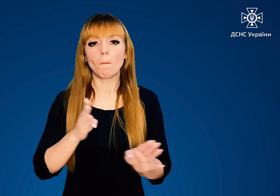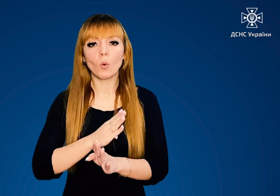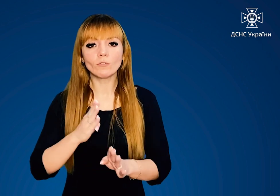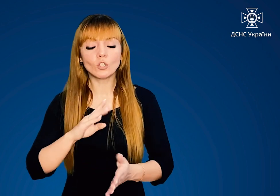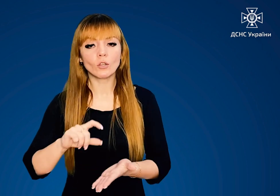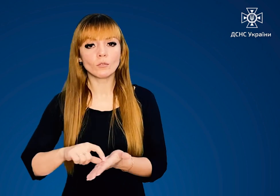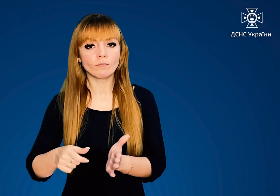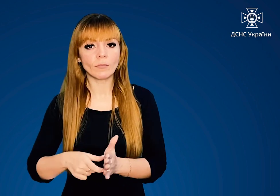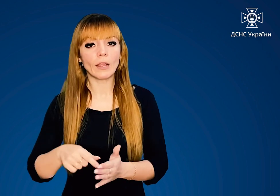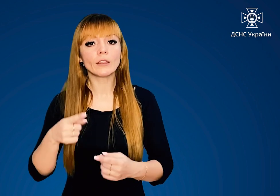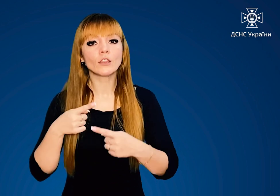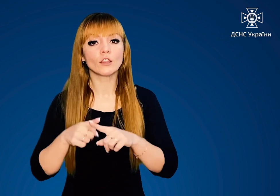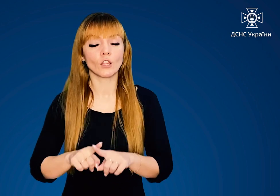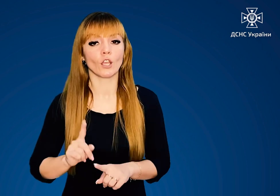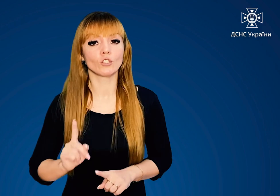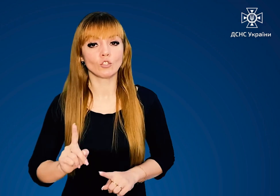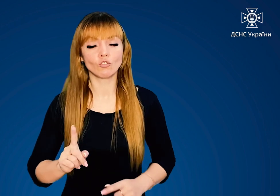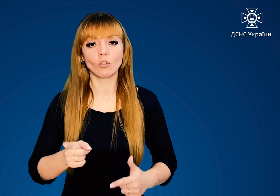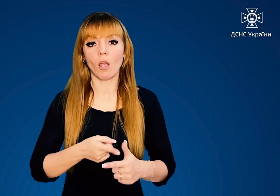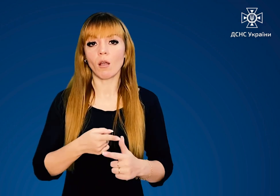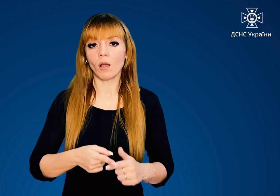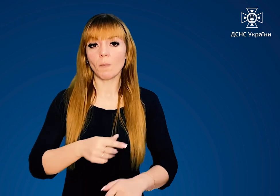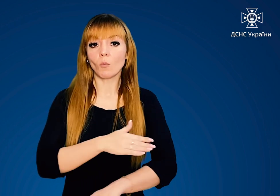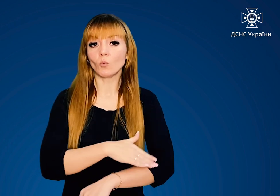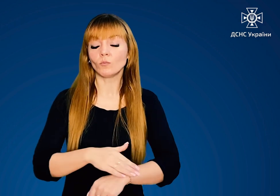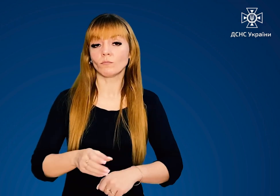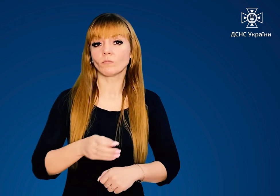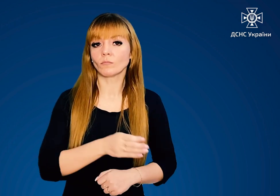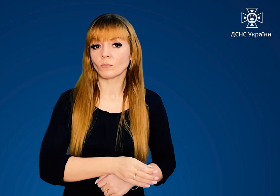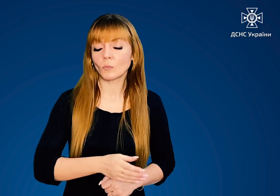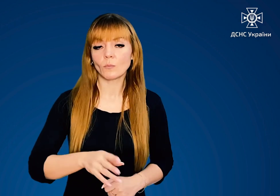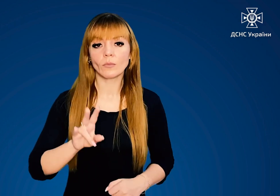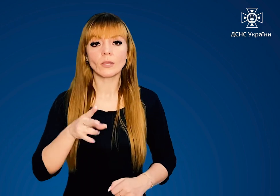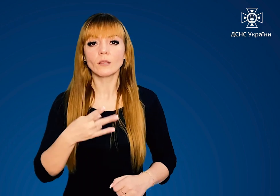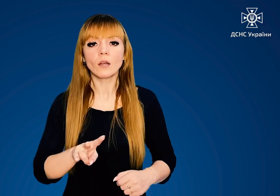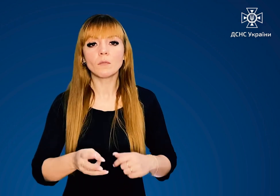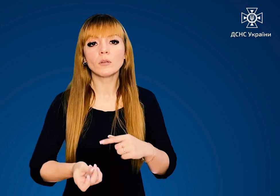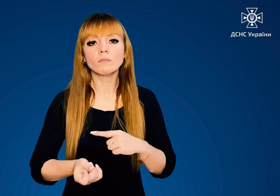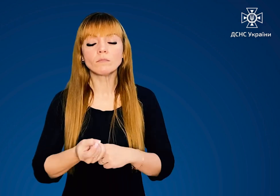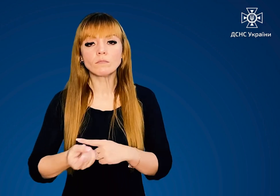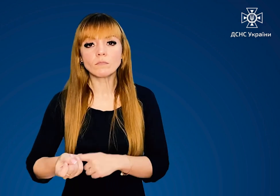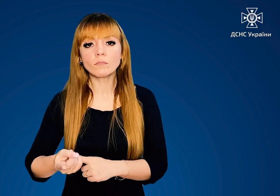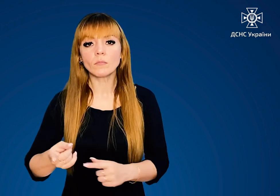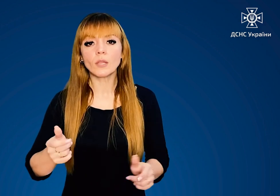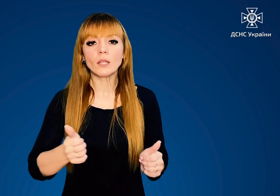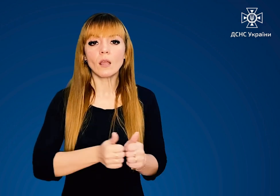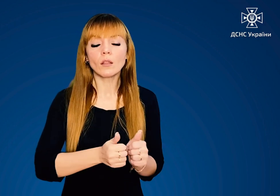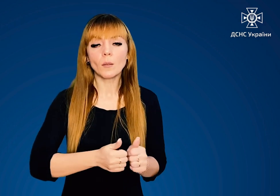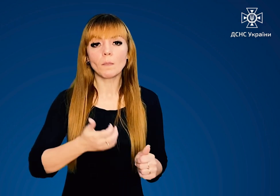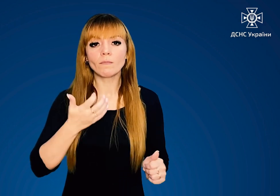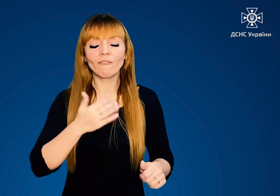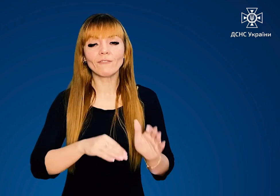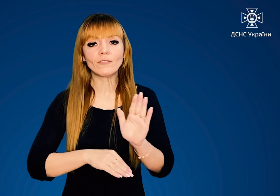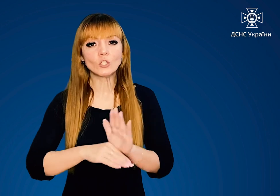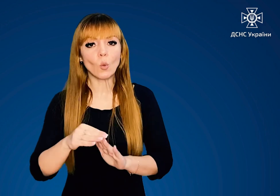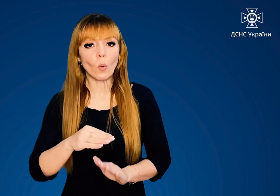приміщенні або зовні будівель Не тримайте їх поруч із джерелами високих температур